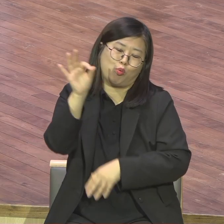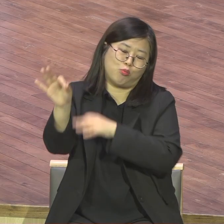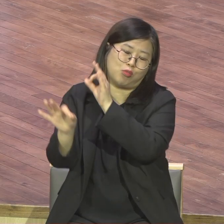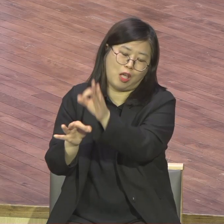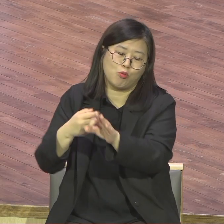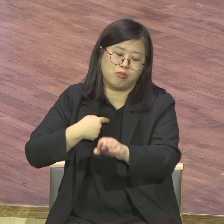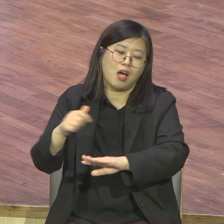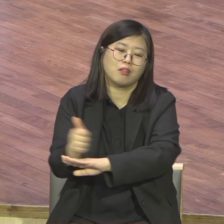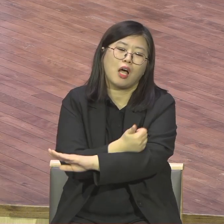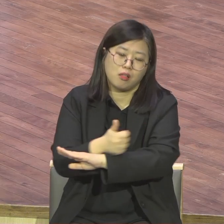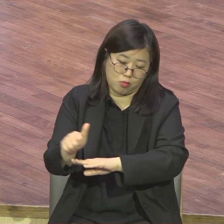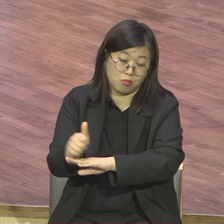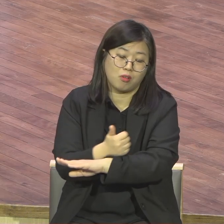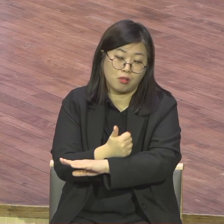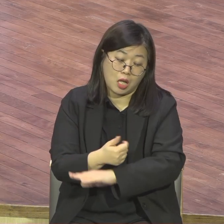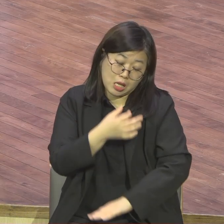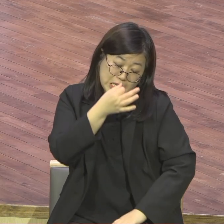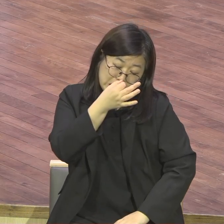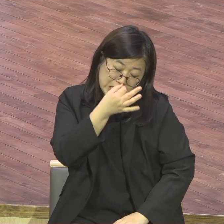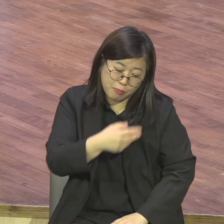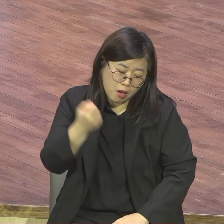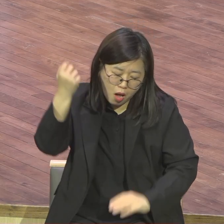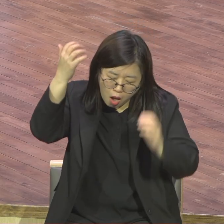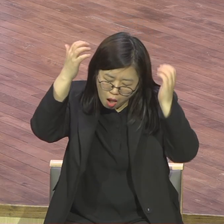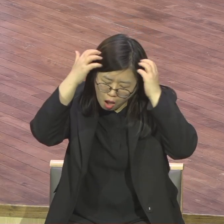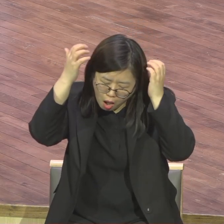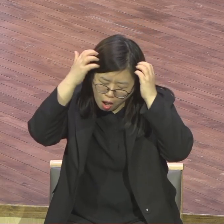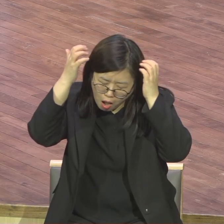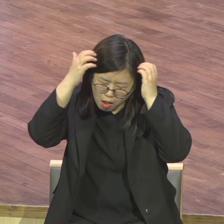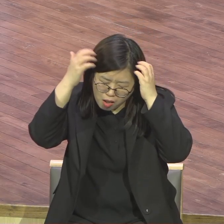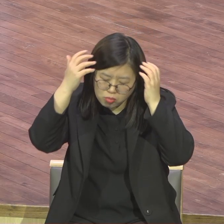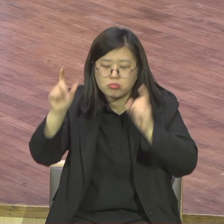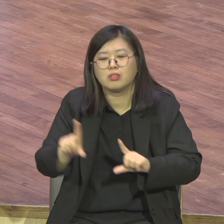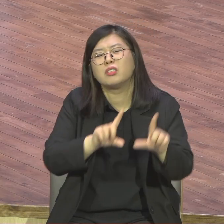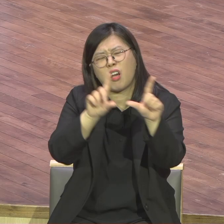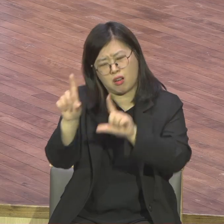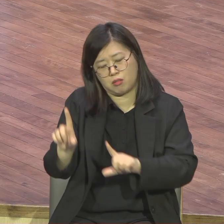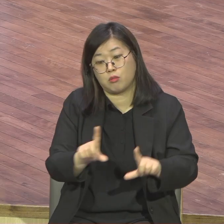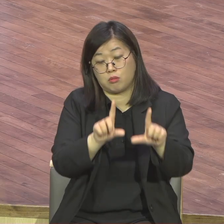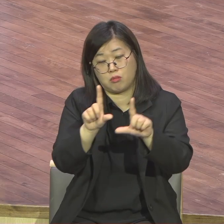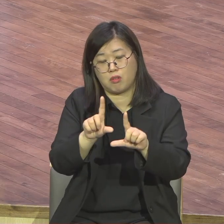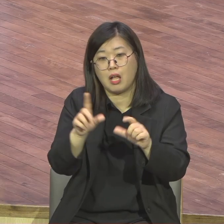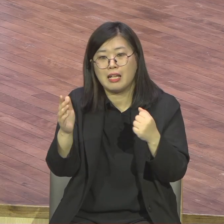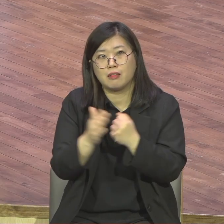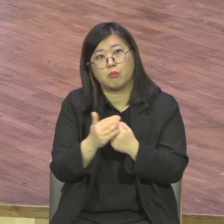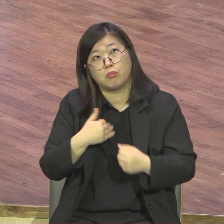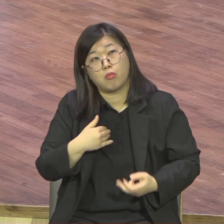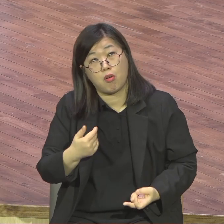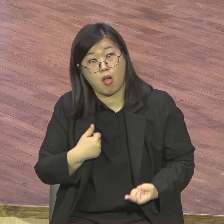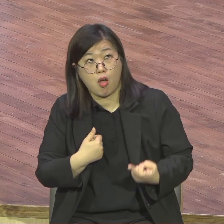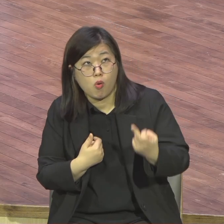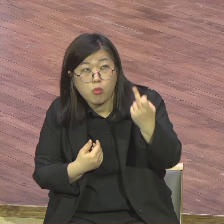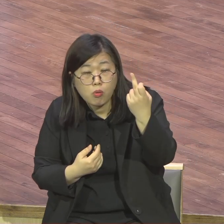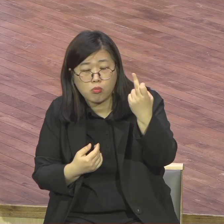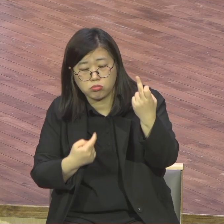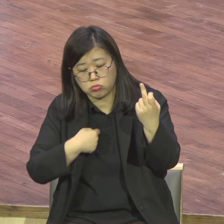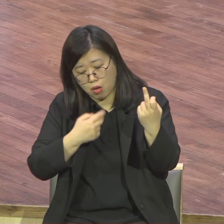그것이 막 그런 그러니까 얼마나 내가 내 자신이 열등의식으로 찌들려가지고 찌들려 사람